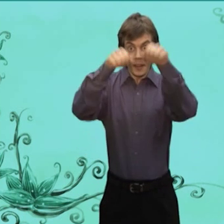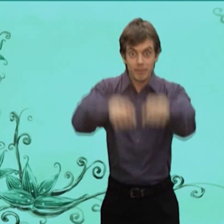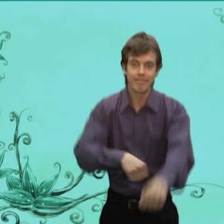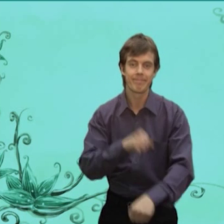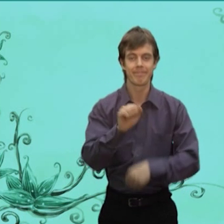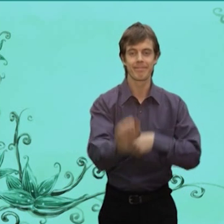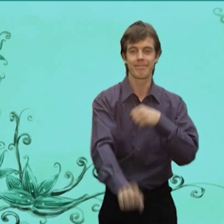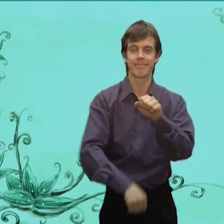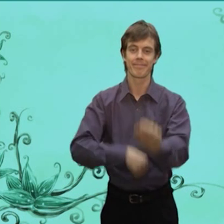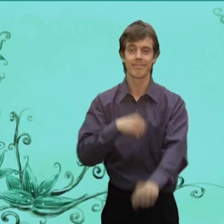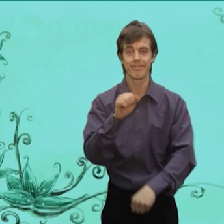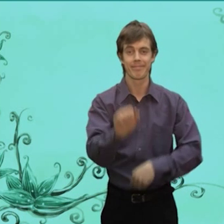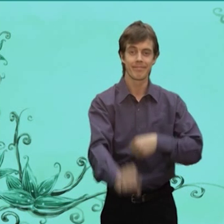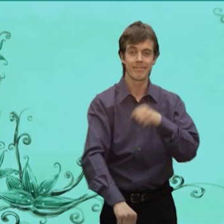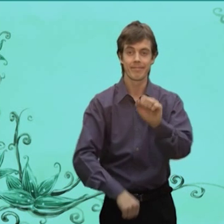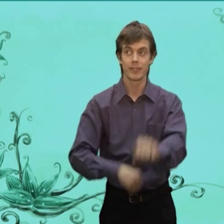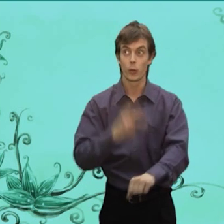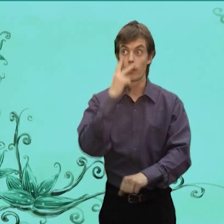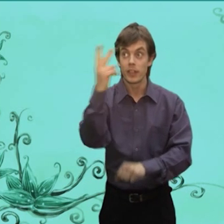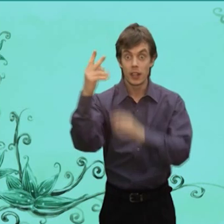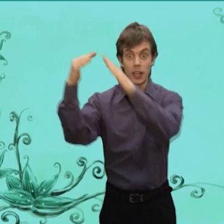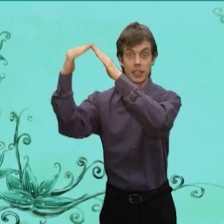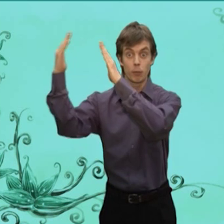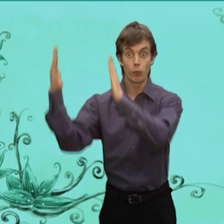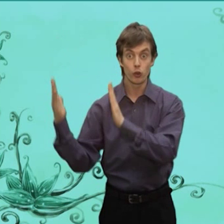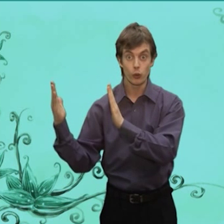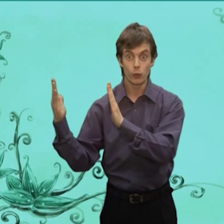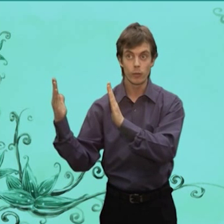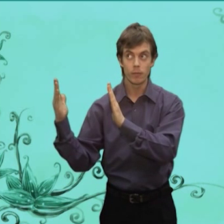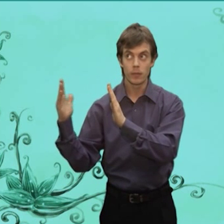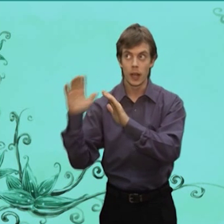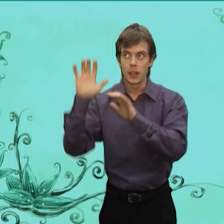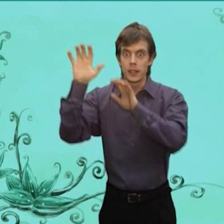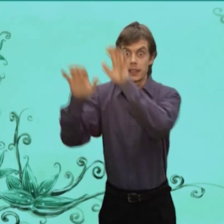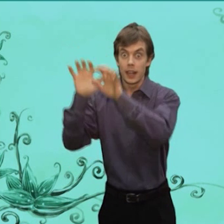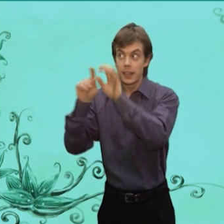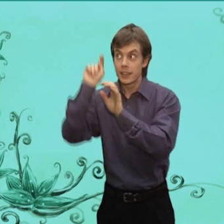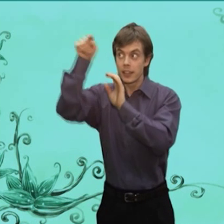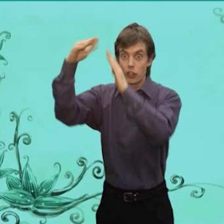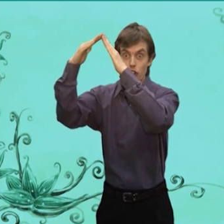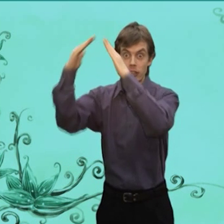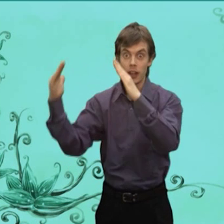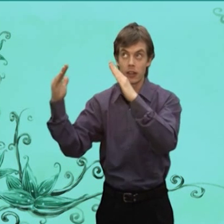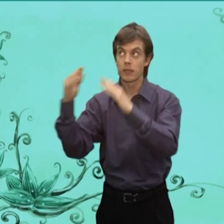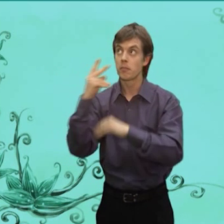Ходил, ходил И набрел на избушку Залез на чердак